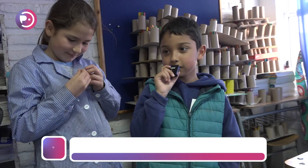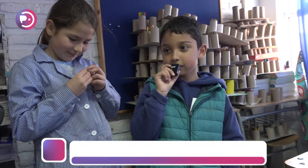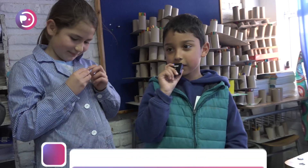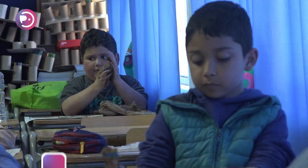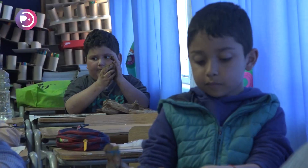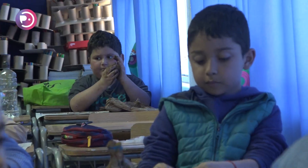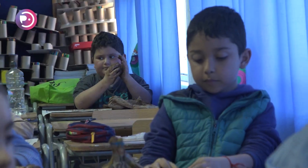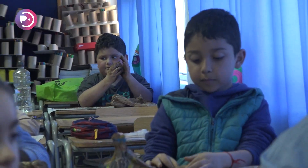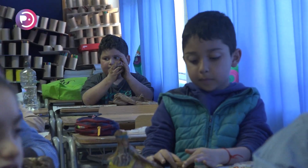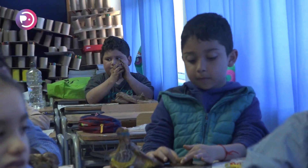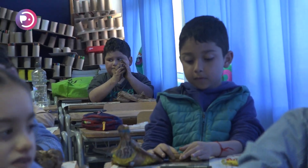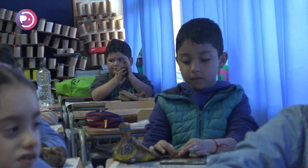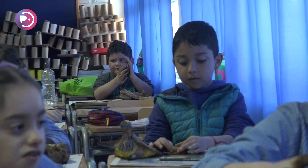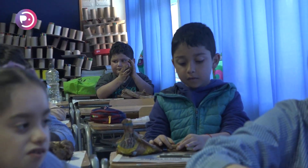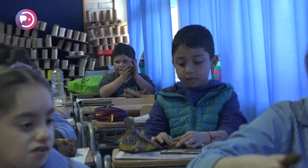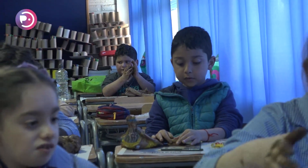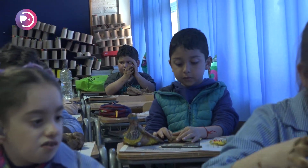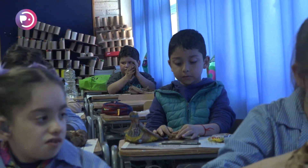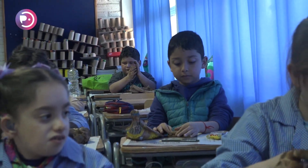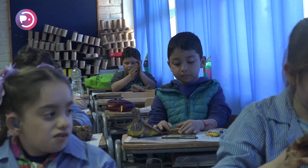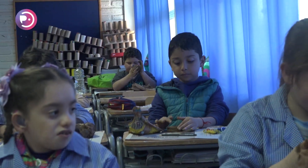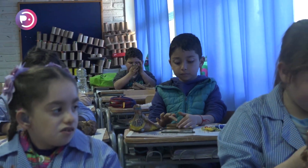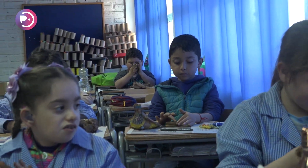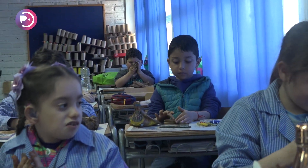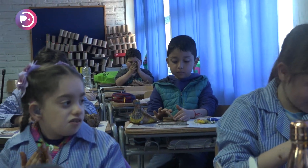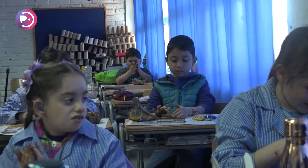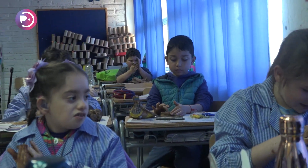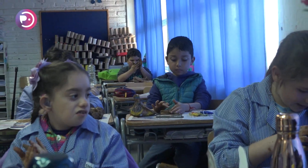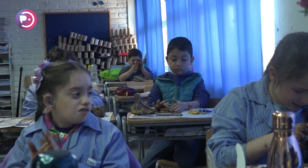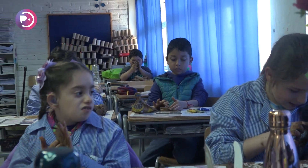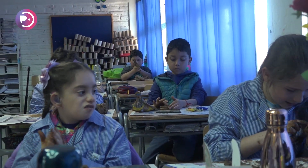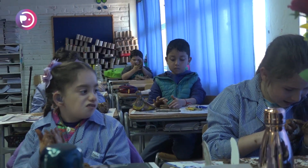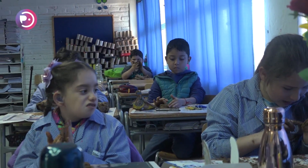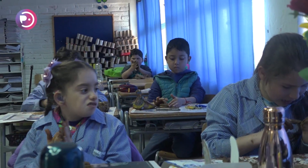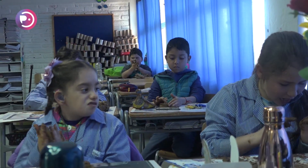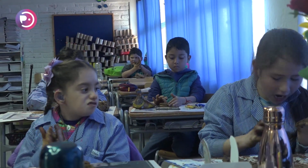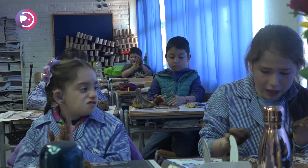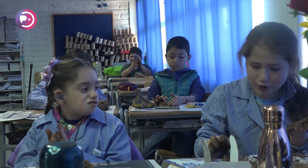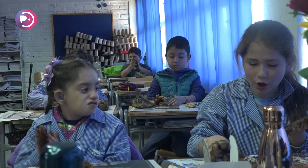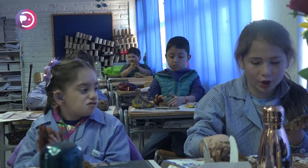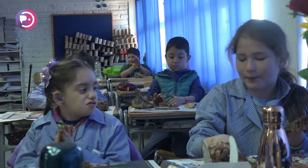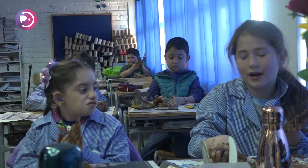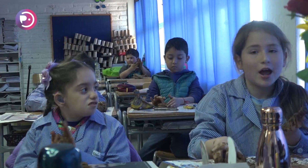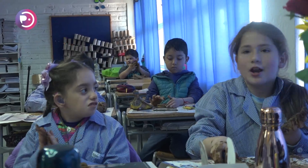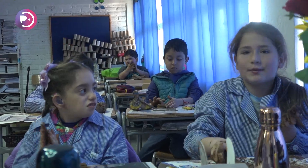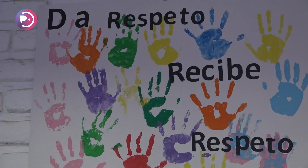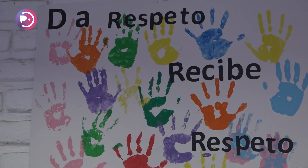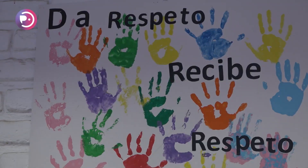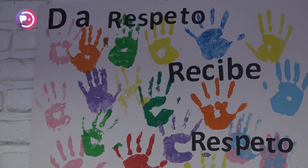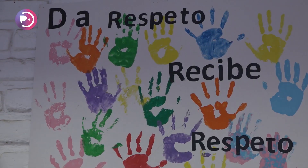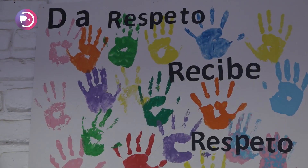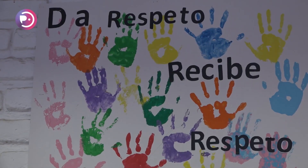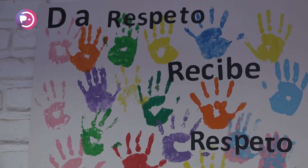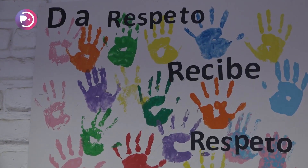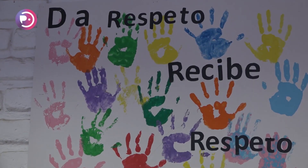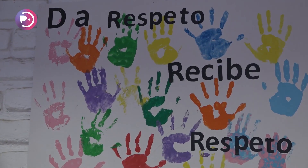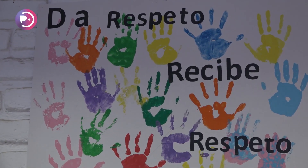Es buena amiga y juego mucho con ella. Por parte de sus compañeros creo que lo han tomado bastante bien, la han